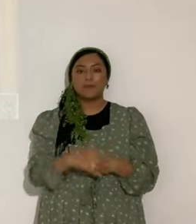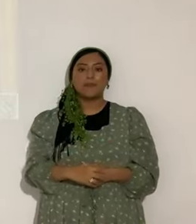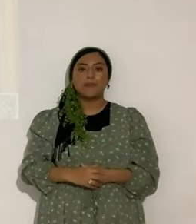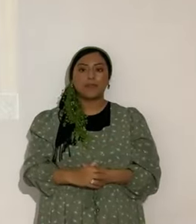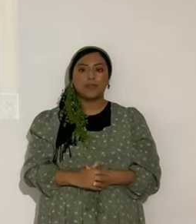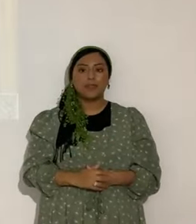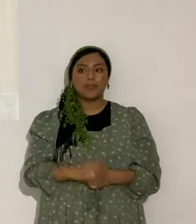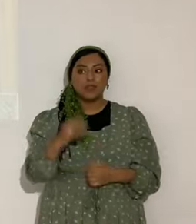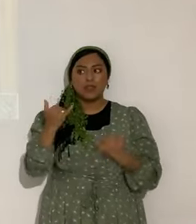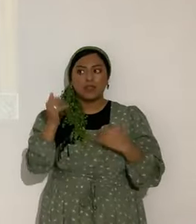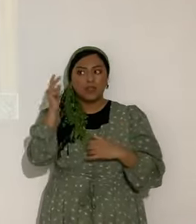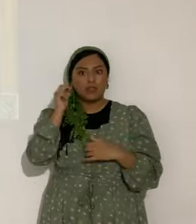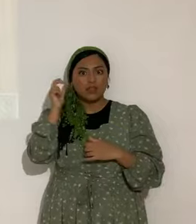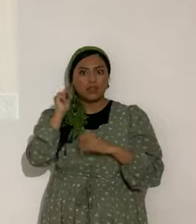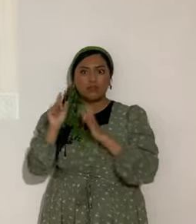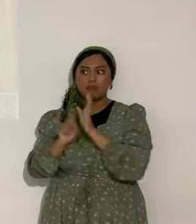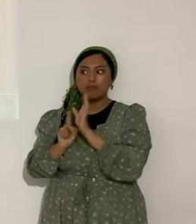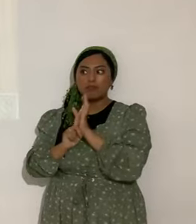Están pasando muchas sirenas. ¿Se escuchan?